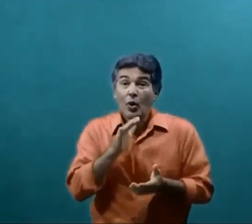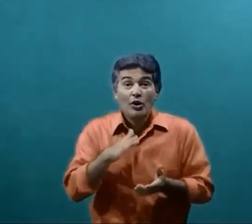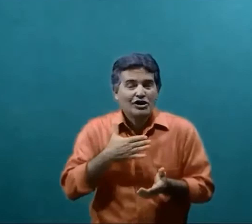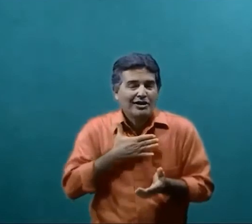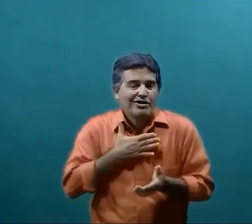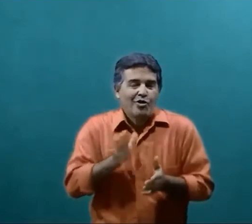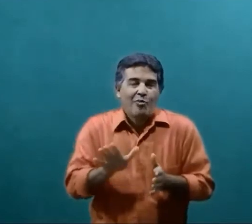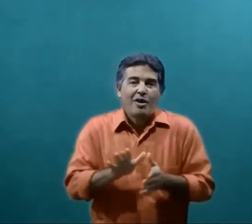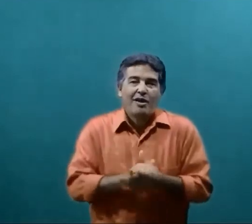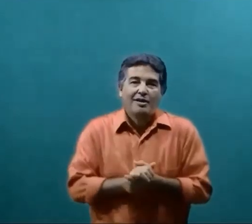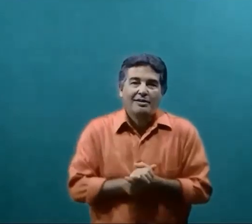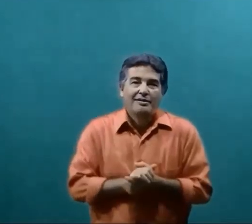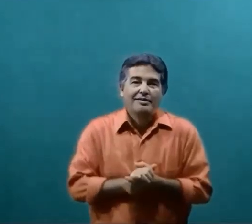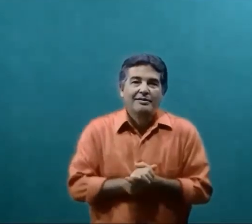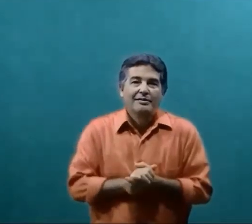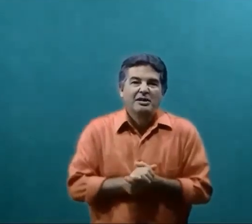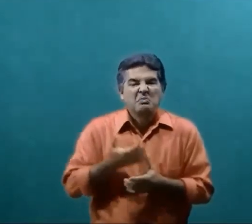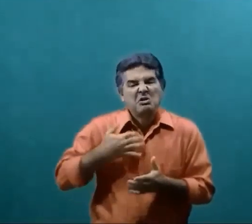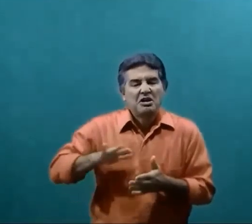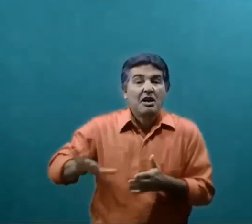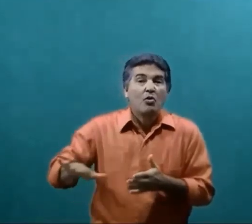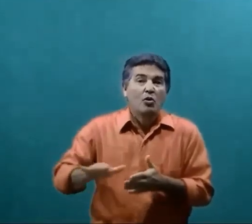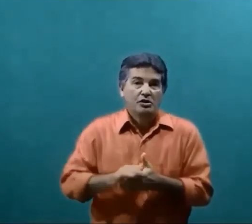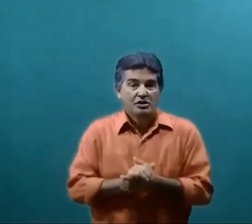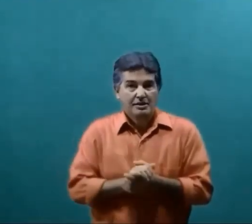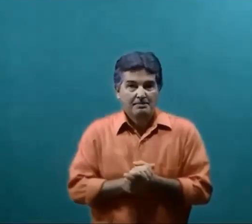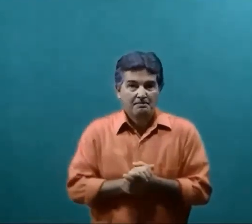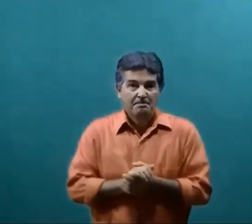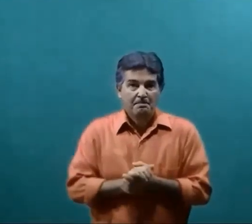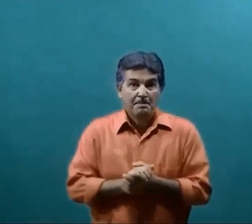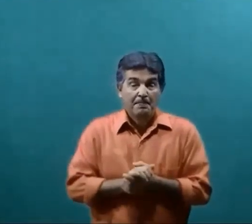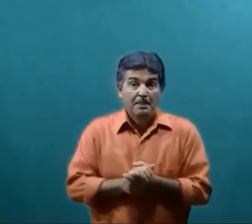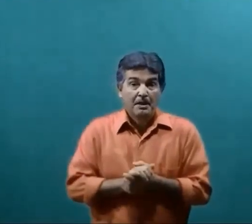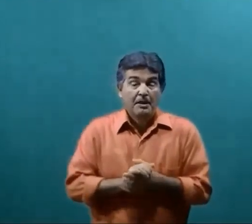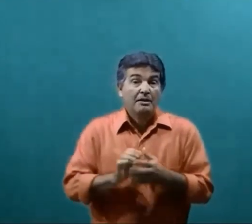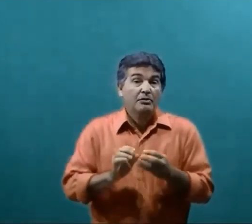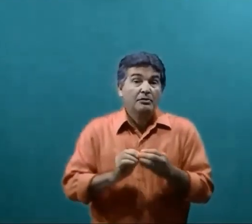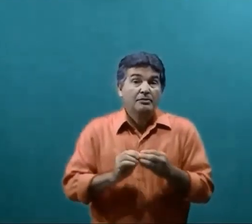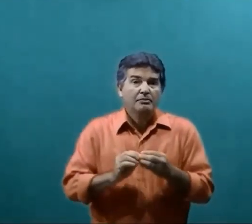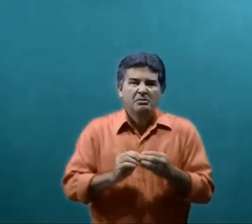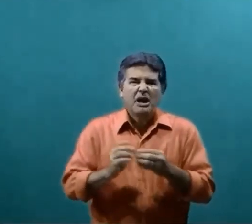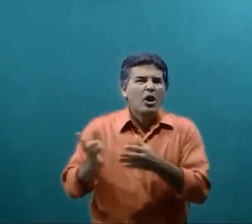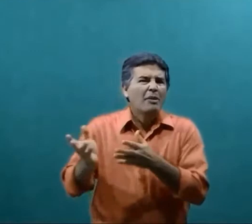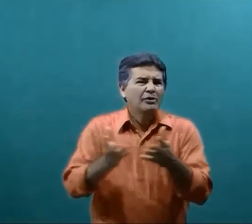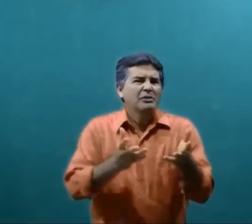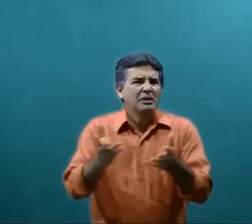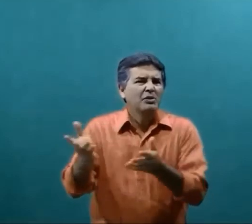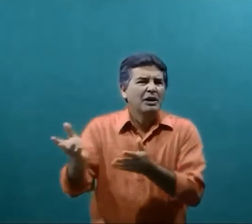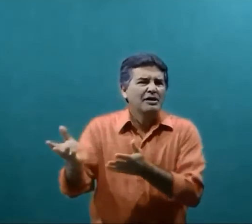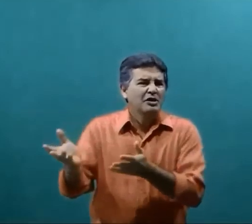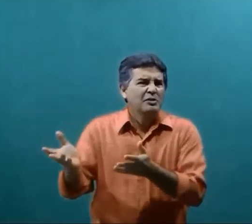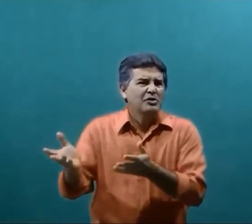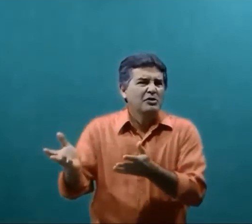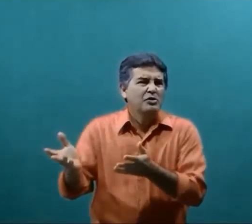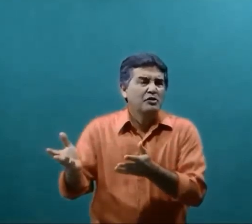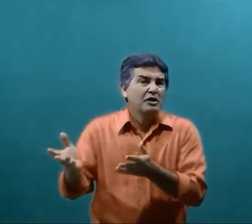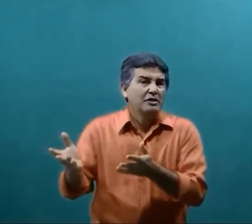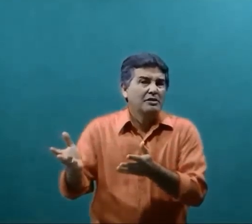gosta de comer E pelo que não gosta E pelo não gosta Então É normal também Com relação às pessoas Ouvintes